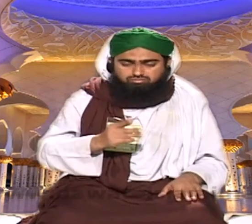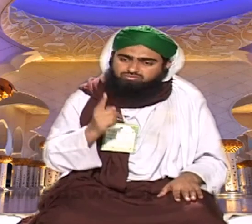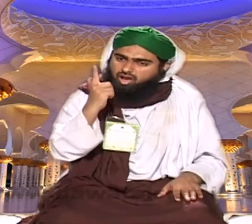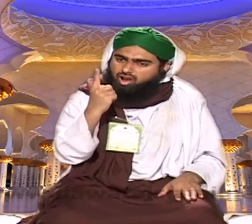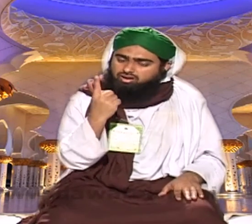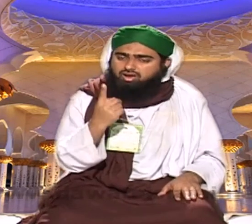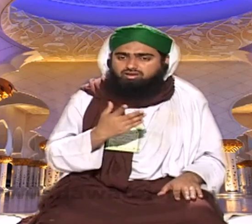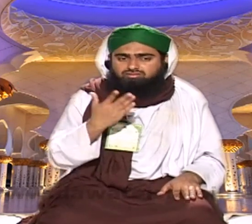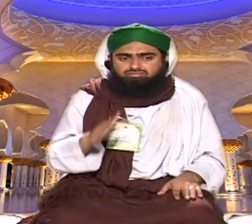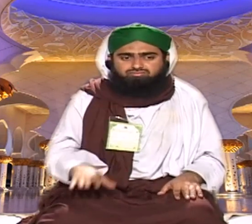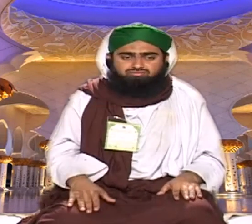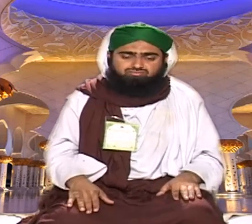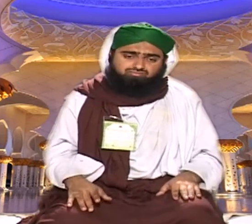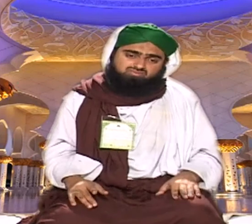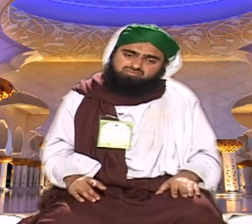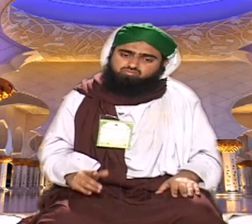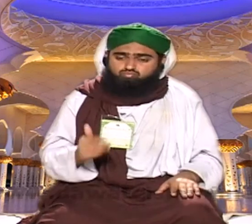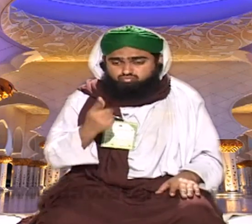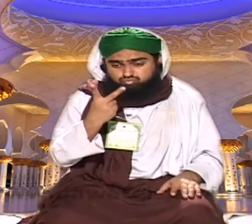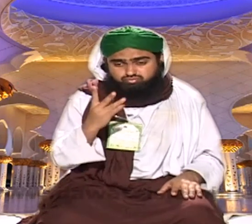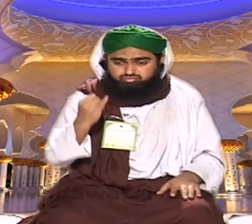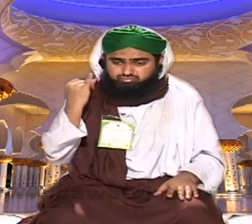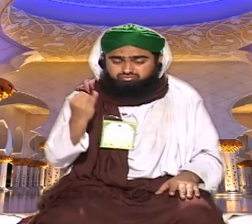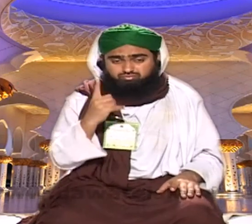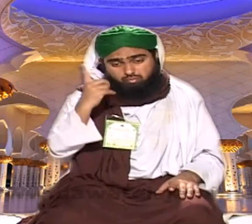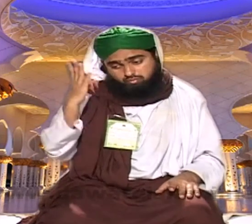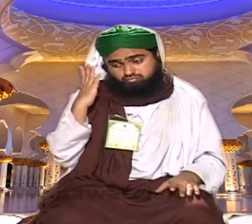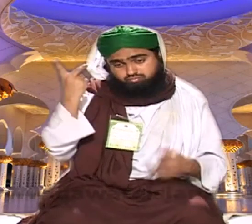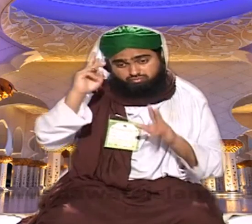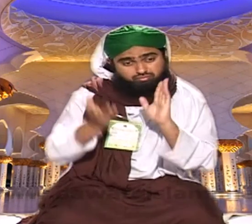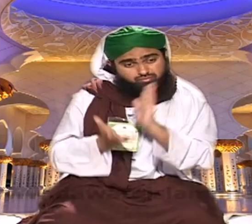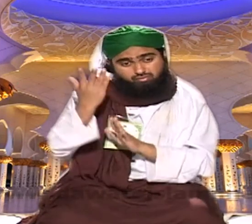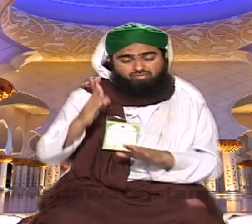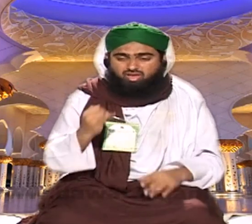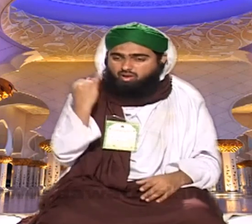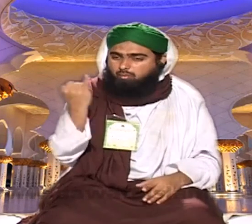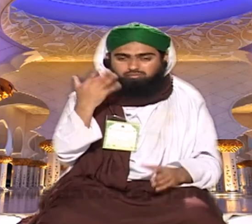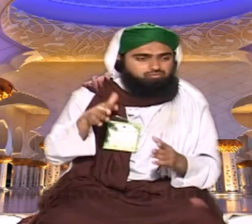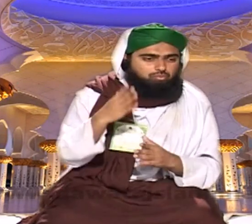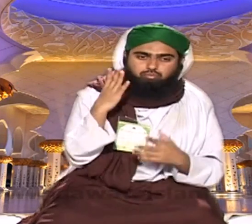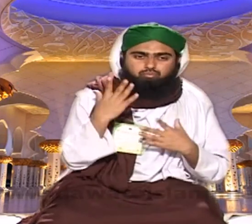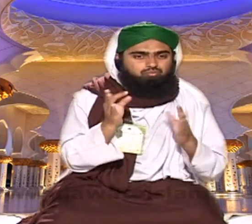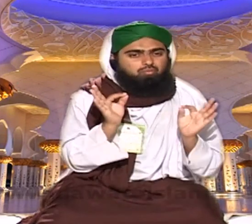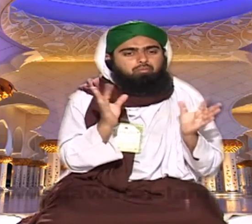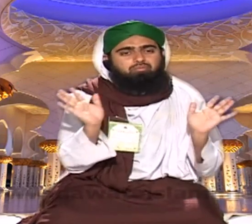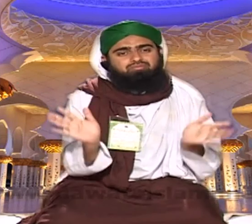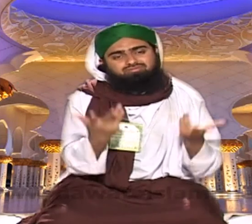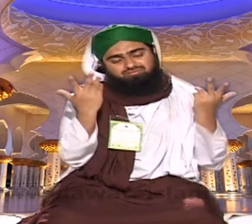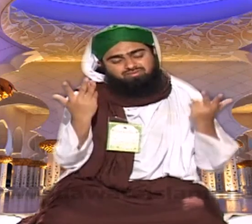اللہ اکبر کے عزیز کے کونے پر دردوں پکنک کے قربان کی یاد سکتی نماز کے مقابلے میں پکنک کوئی حقوق نہیں